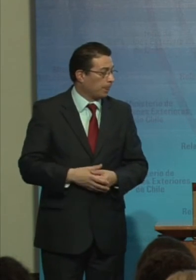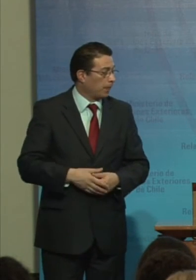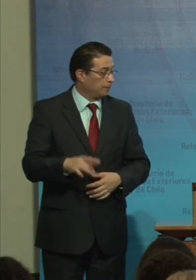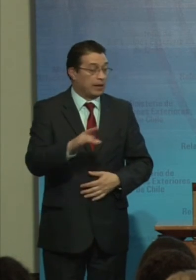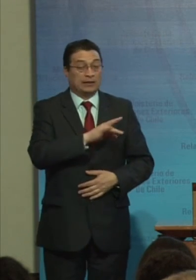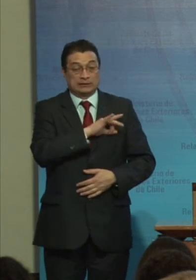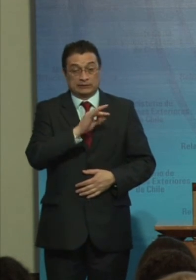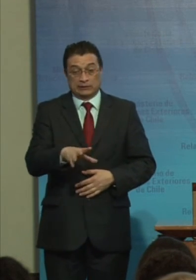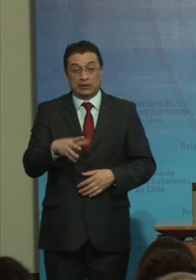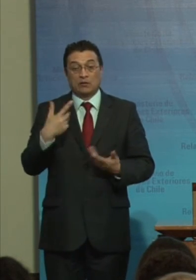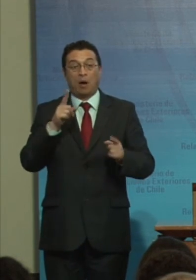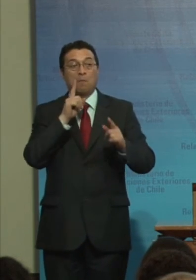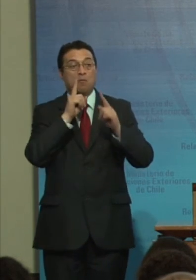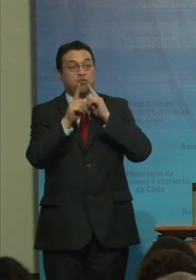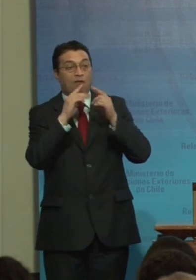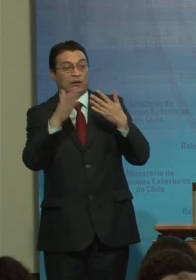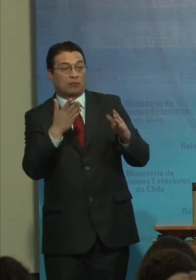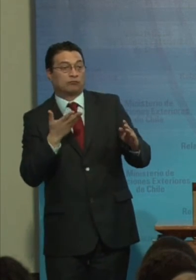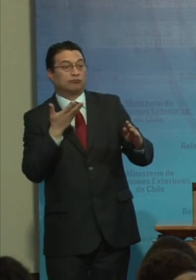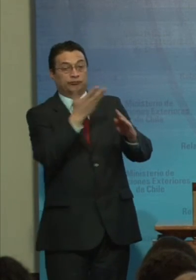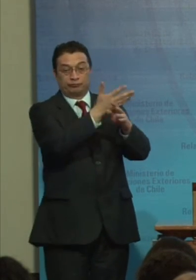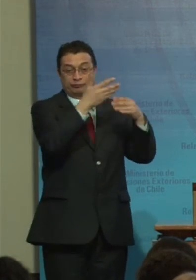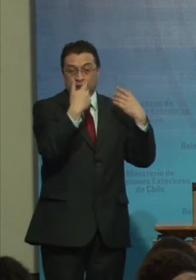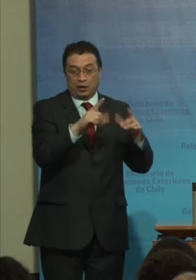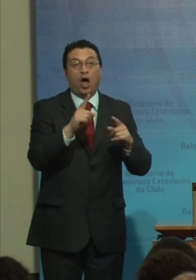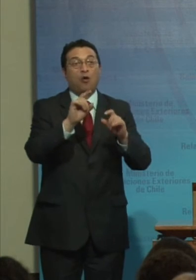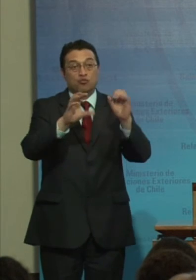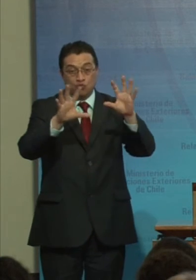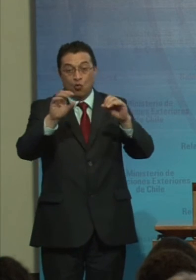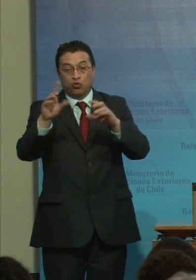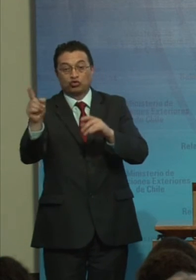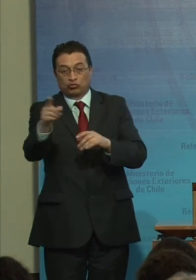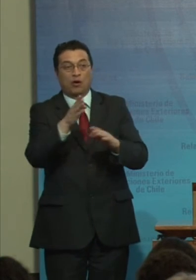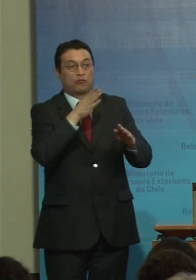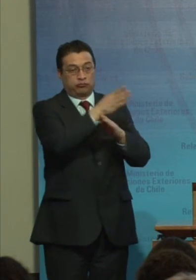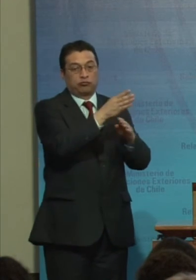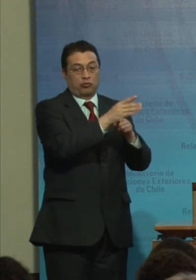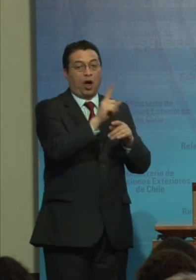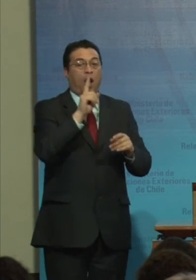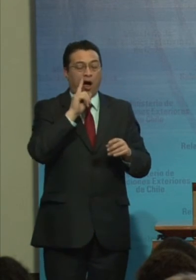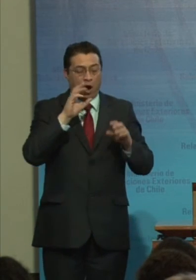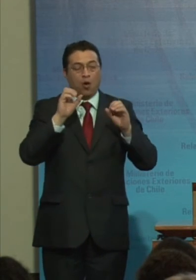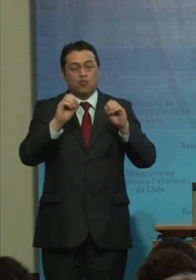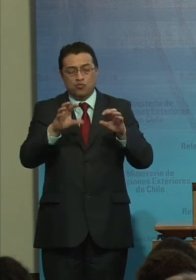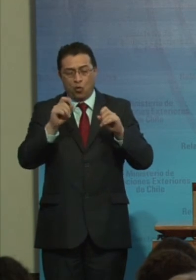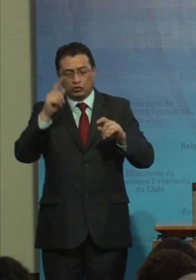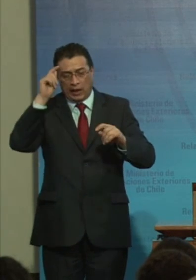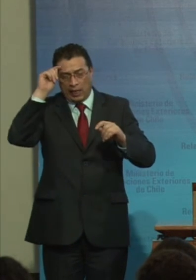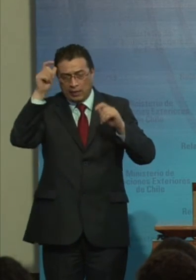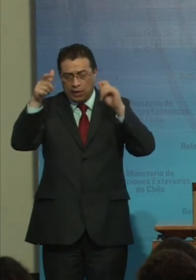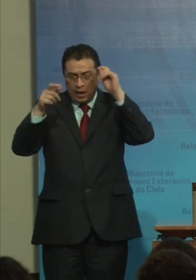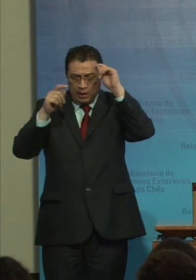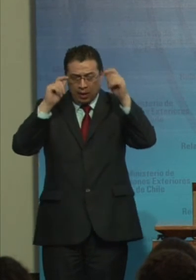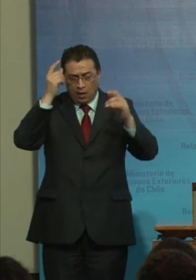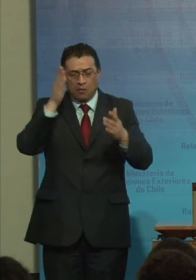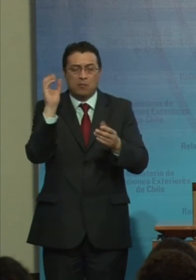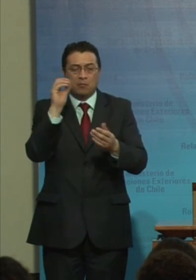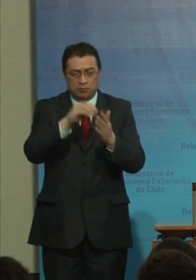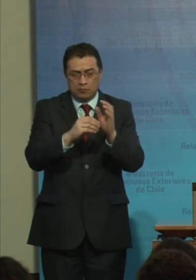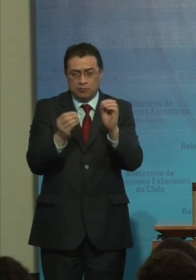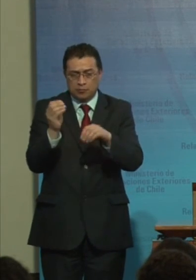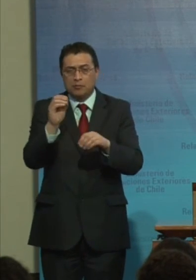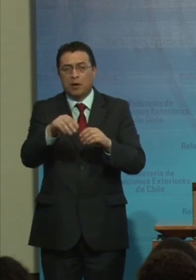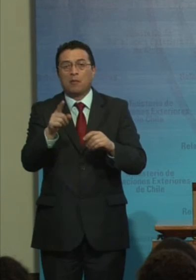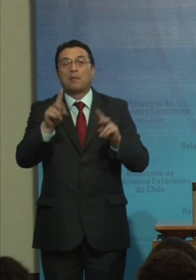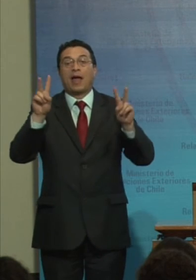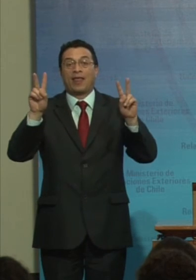Chile rindió examen Muchos de los países También lo están rindiendo Probablemente a nivel regional Hay muchas iniciativas Que se están dando En relación